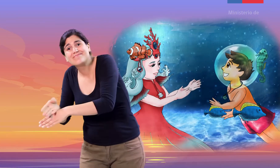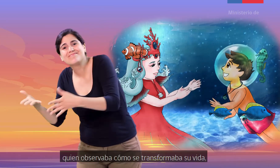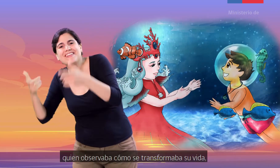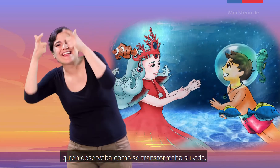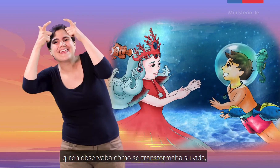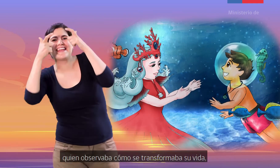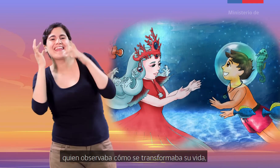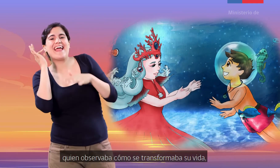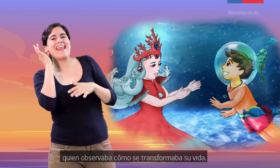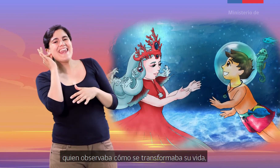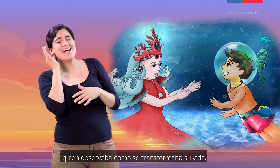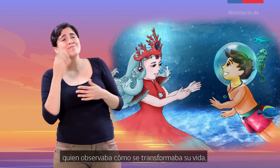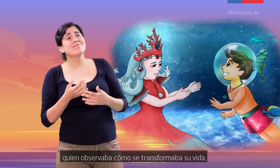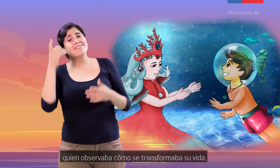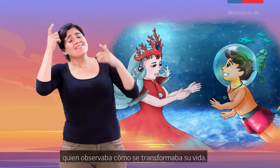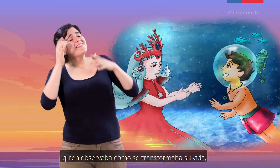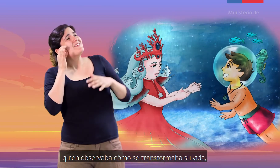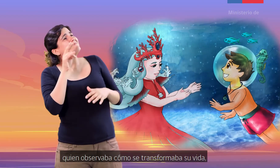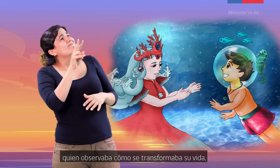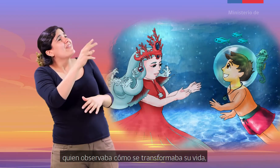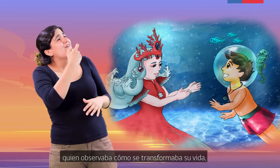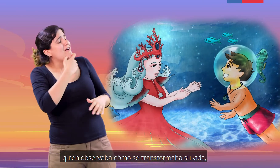quien observaba cómo se transformaba su vida.